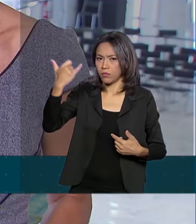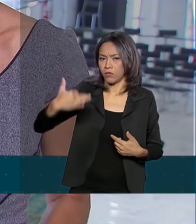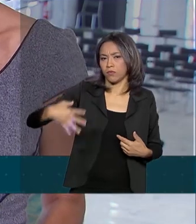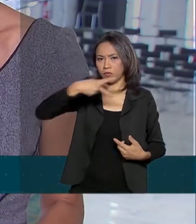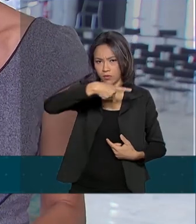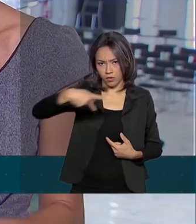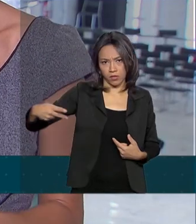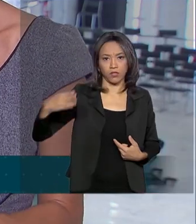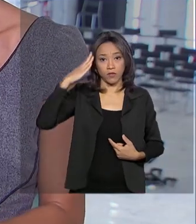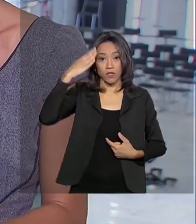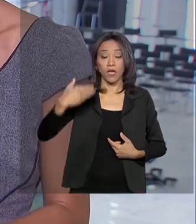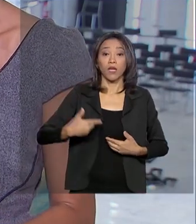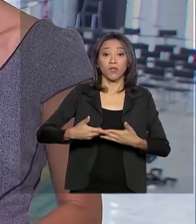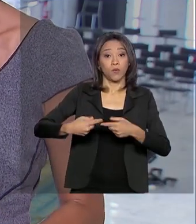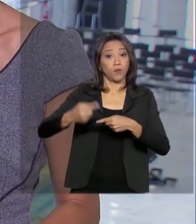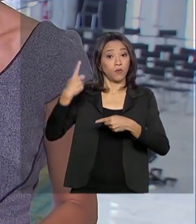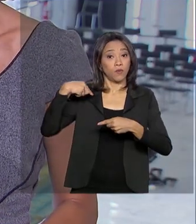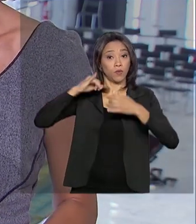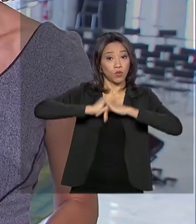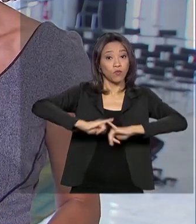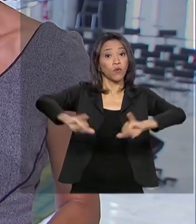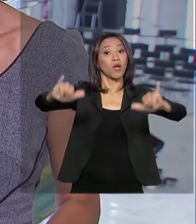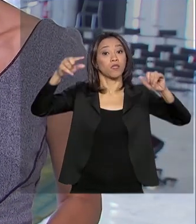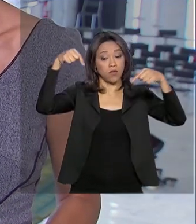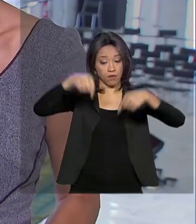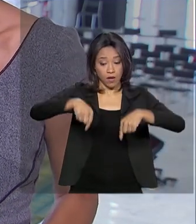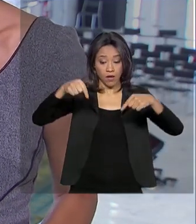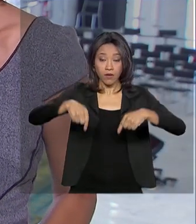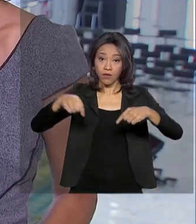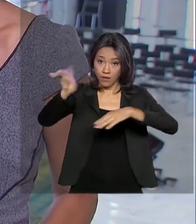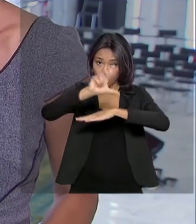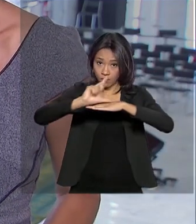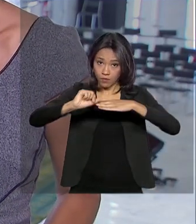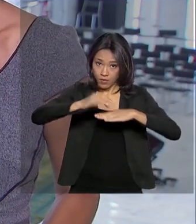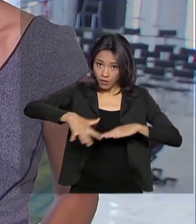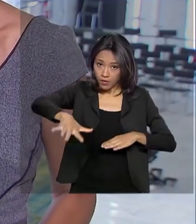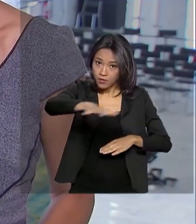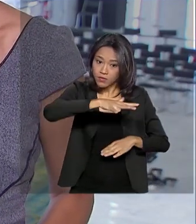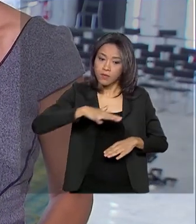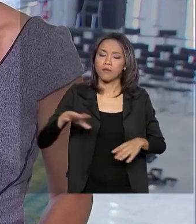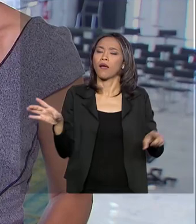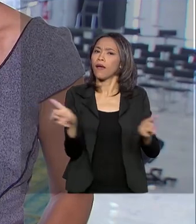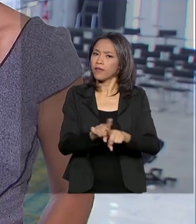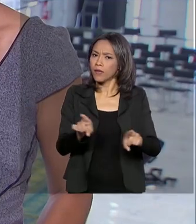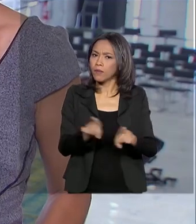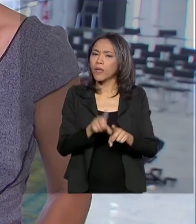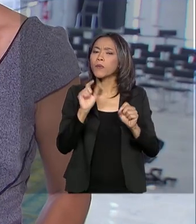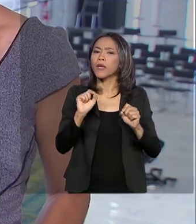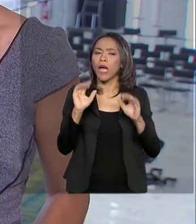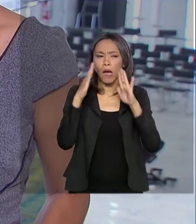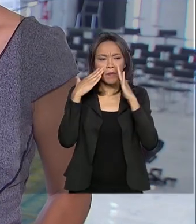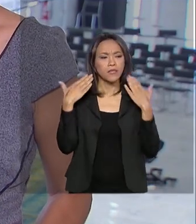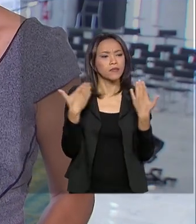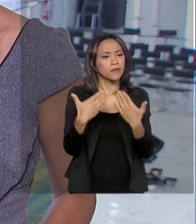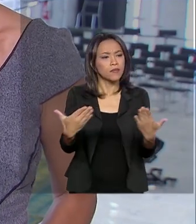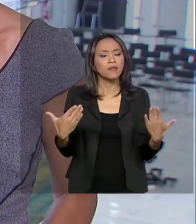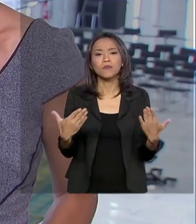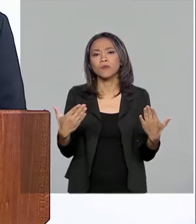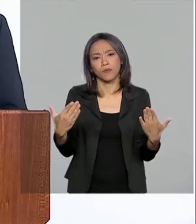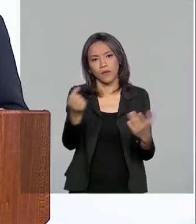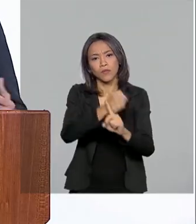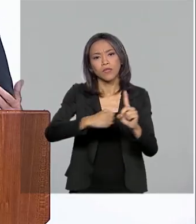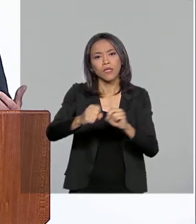Bolsonaro durante o lançamento aqui no Palácio do Planalto. É também uma prestação de contas à sociedade.